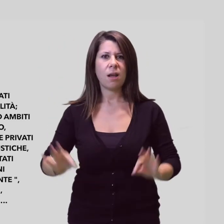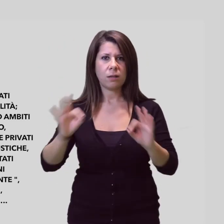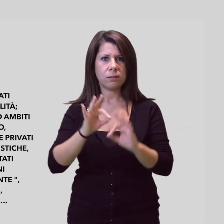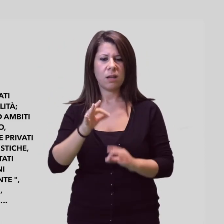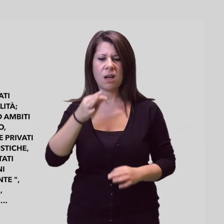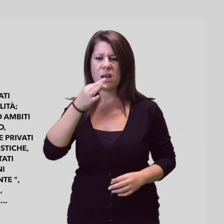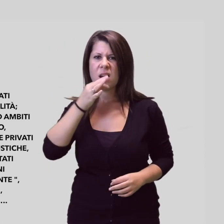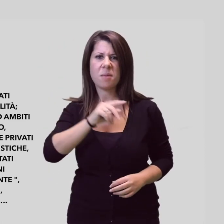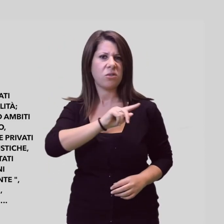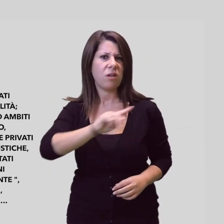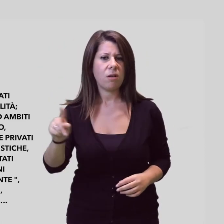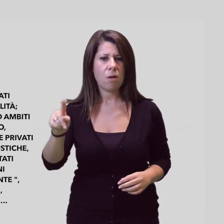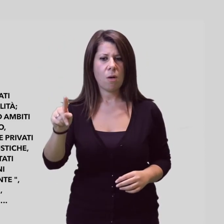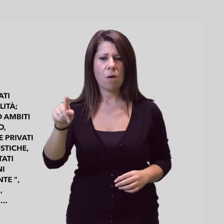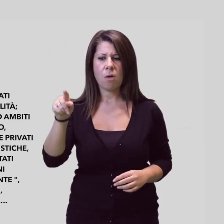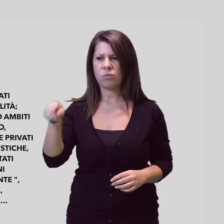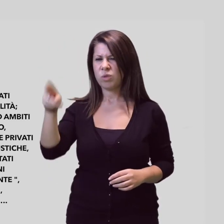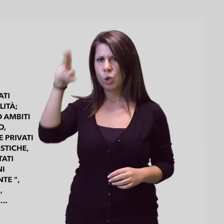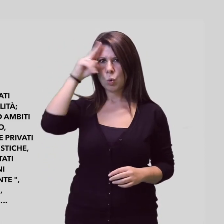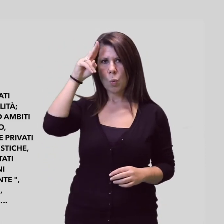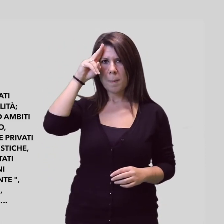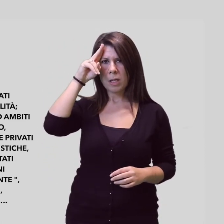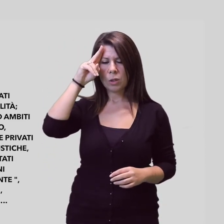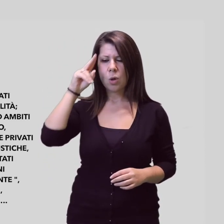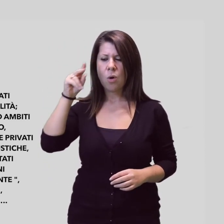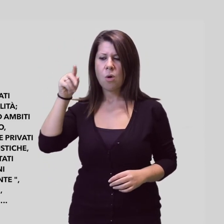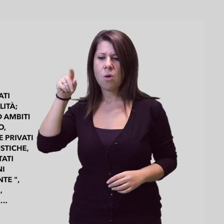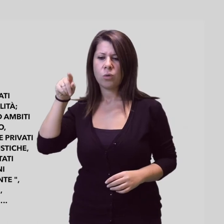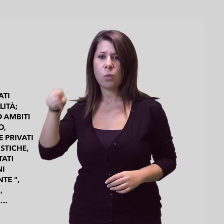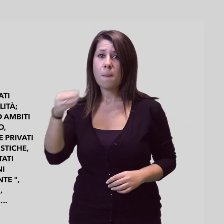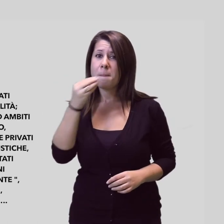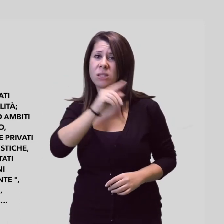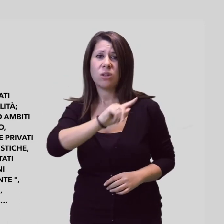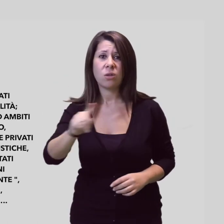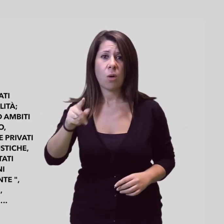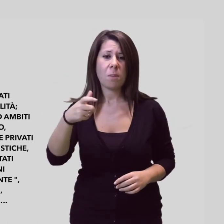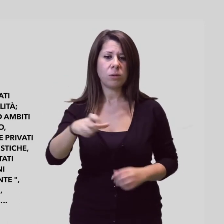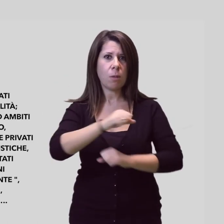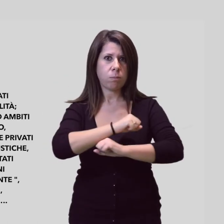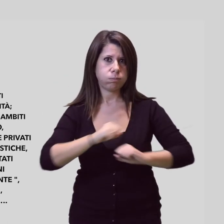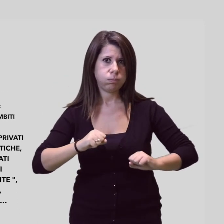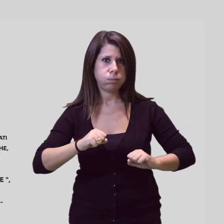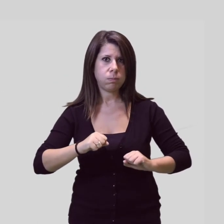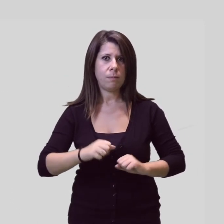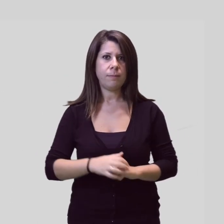capisci niente, non sei capace, sei stupido Non mangiare perché poi ingrassi